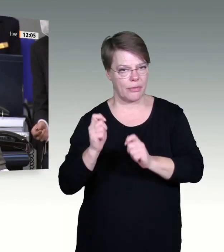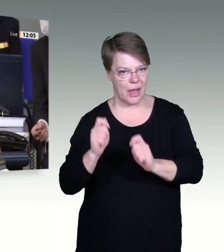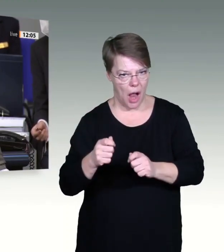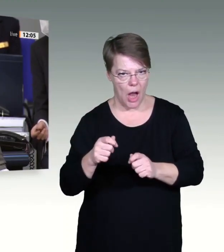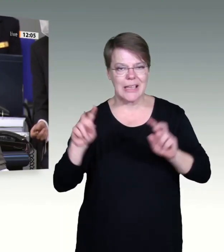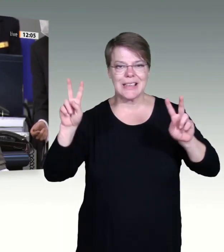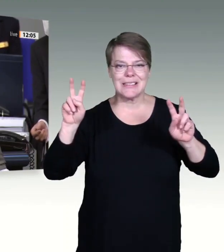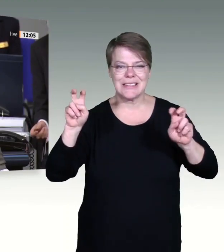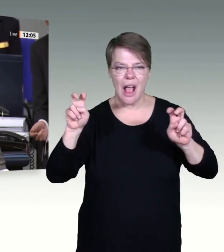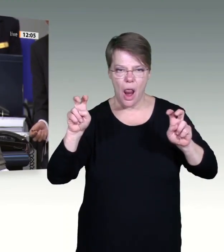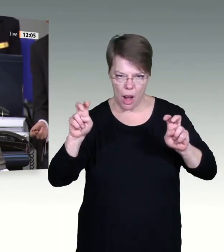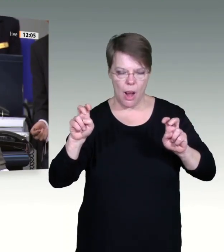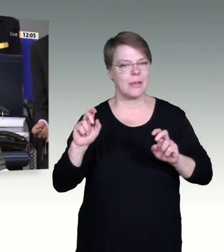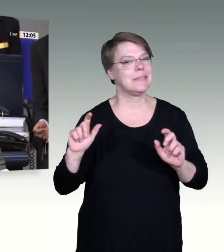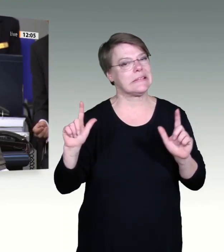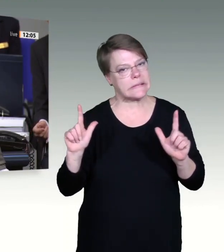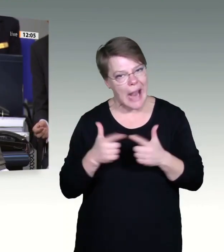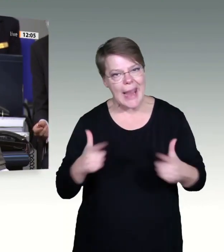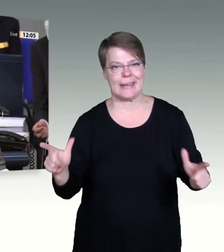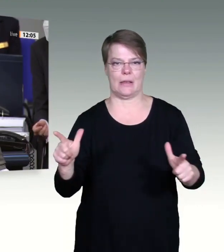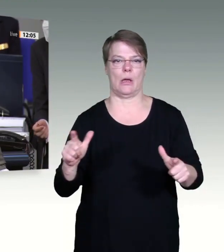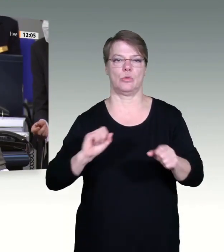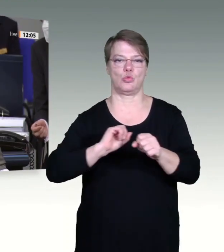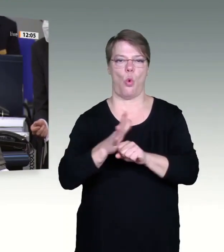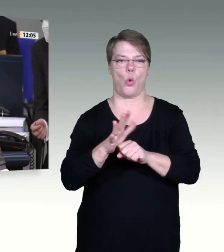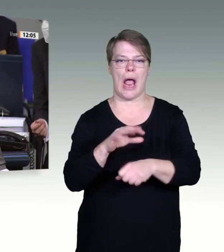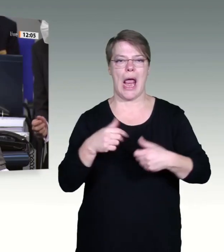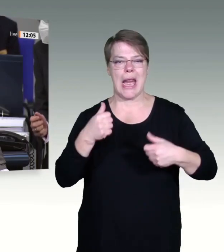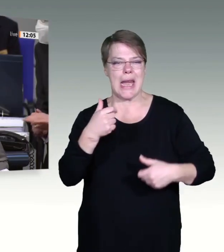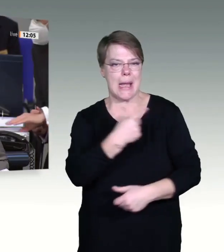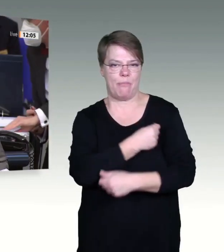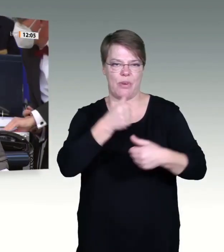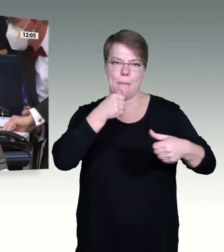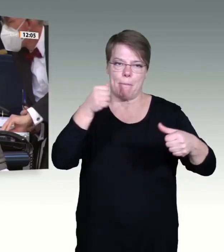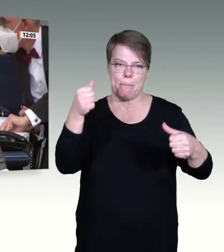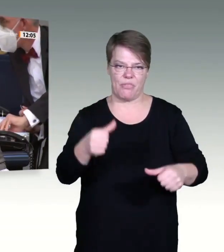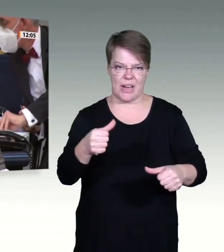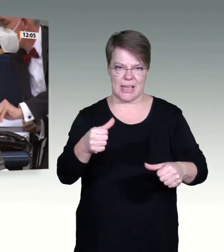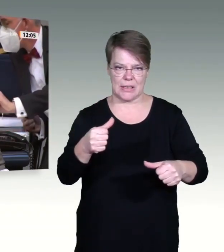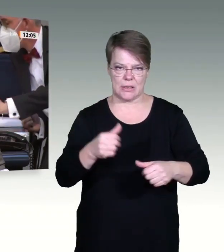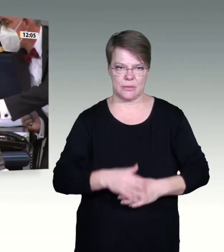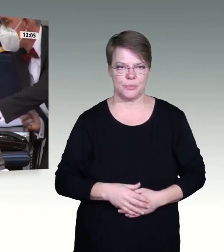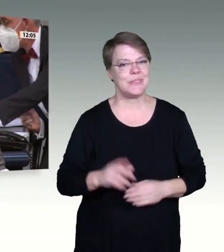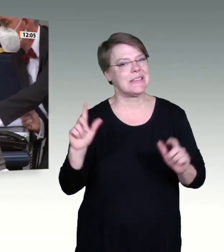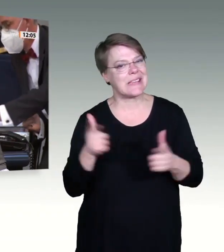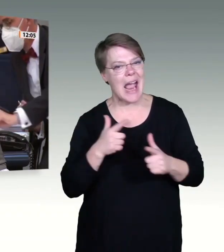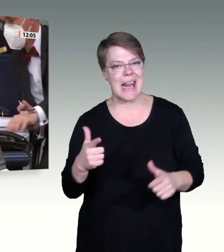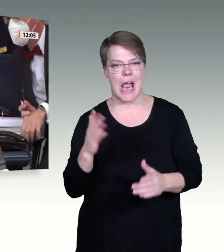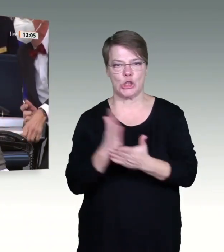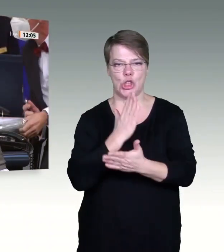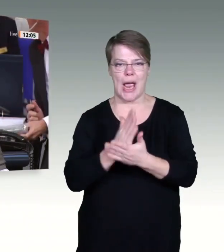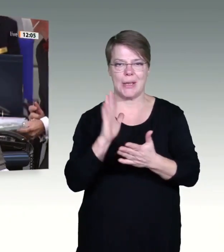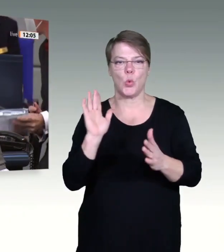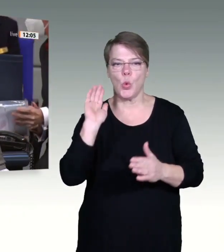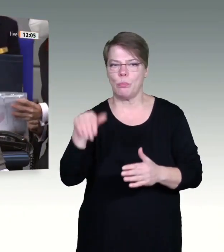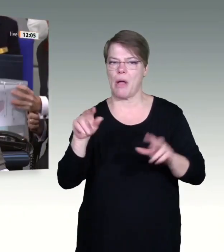Keine Entscheidung über Corona-Maßnahmen ohne ausreichende Datengrundlage über Wirksamkeit und Nebenwirkungen der Impfung und